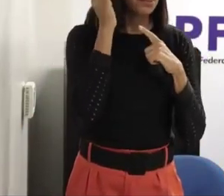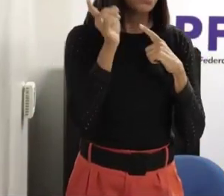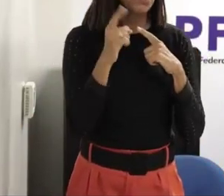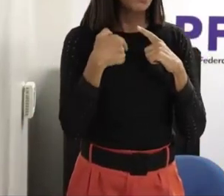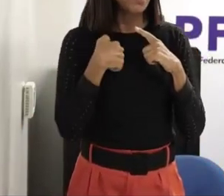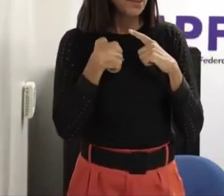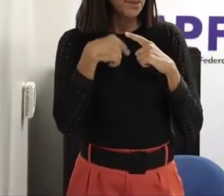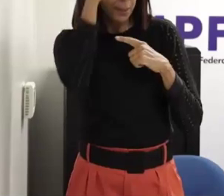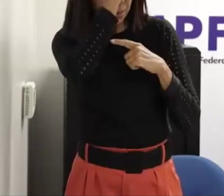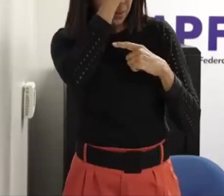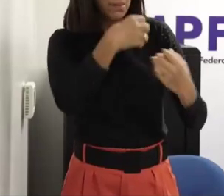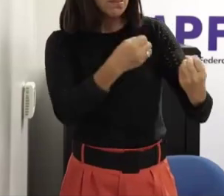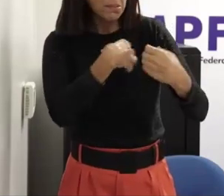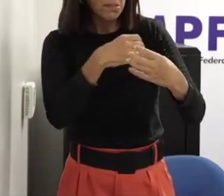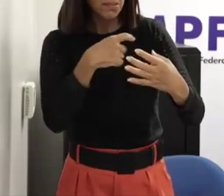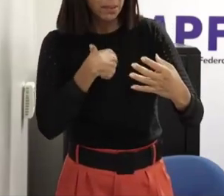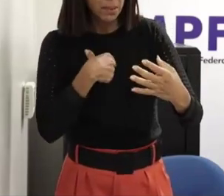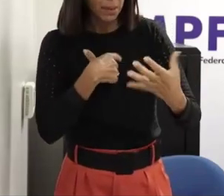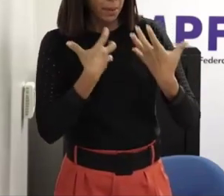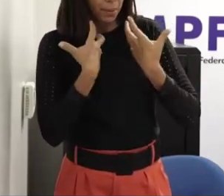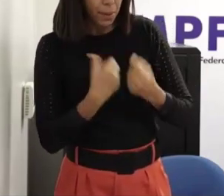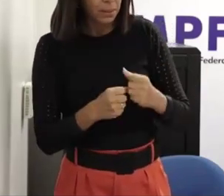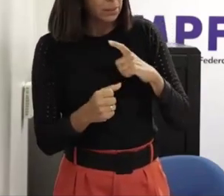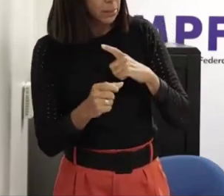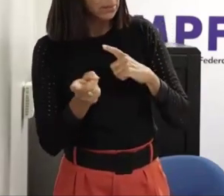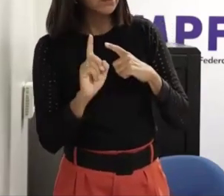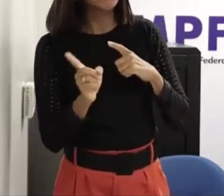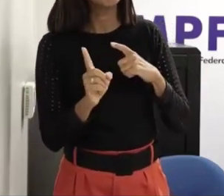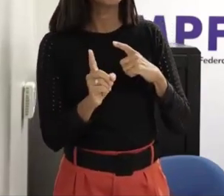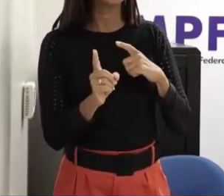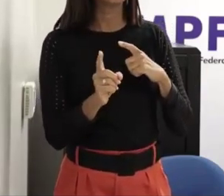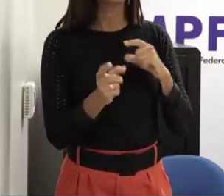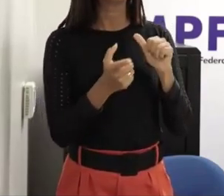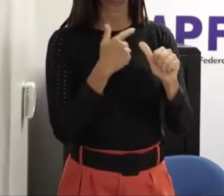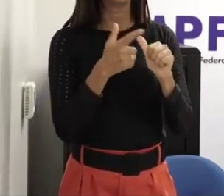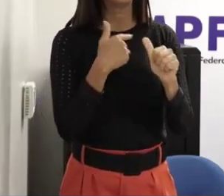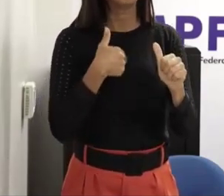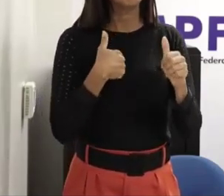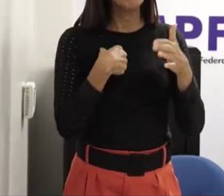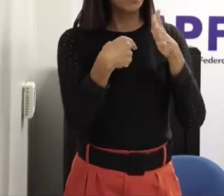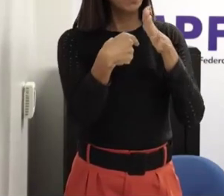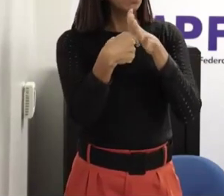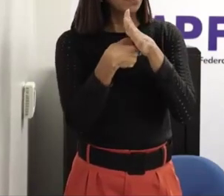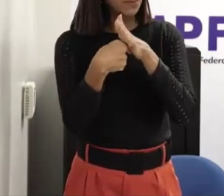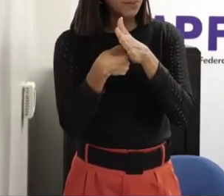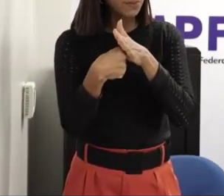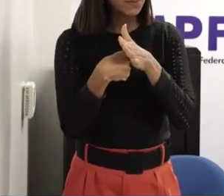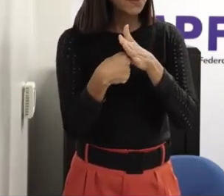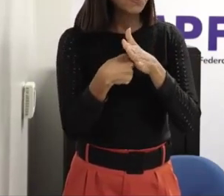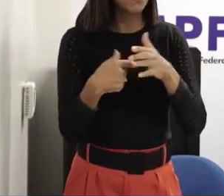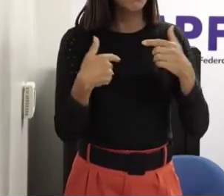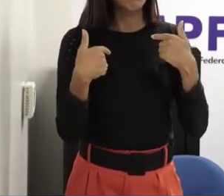assuntos quanto mais estudar mais perspectivas diferentes se a gente sai de uma premissa muito